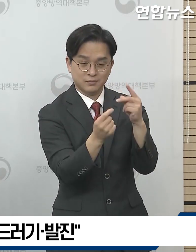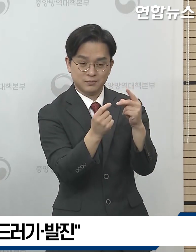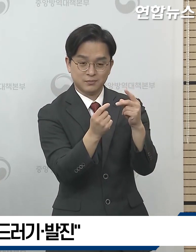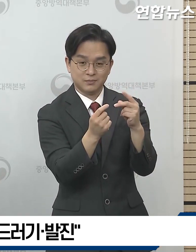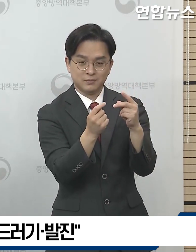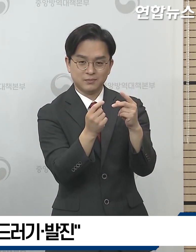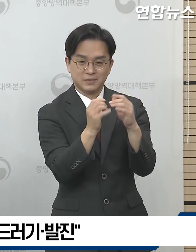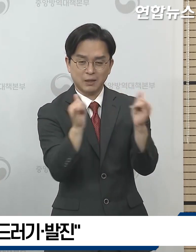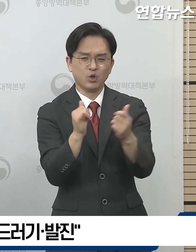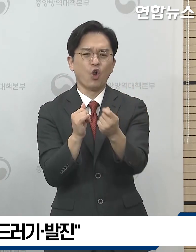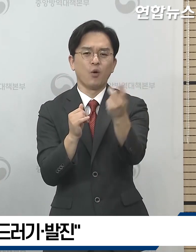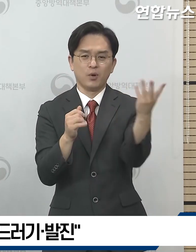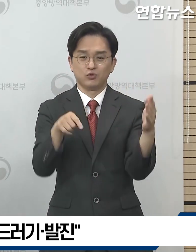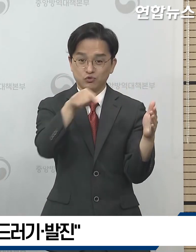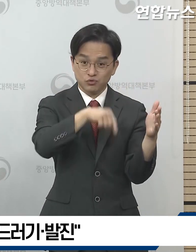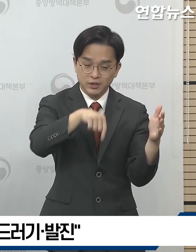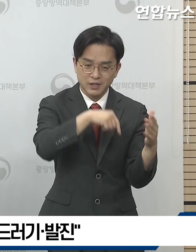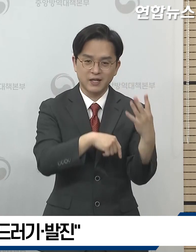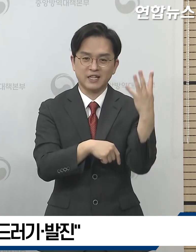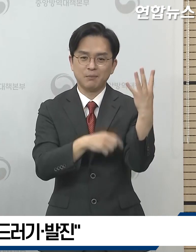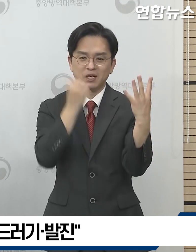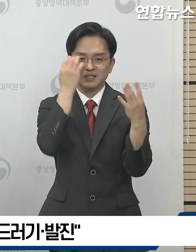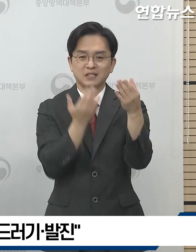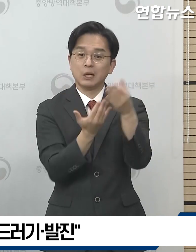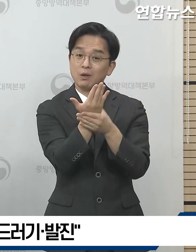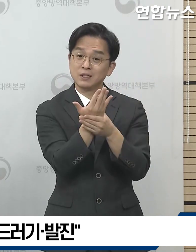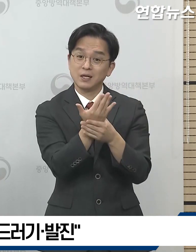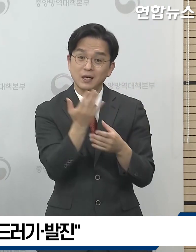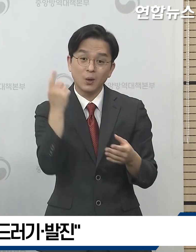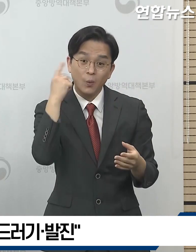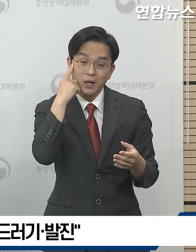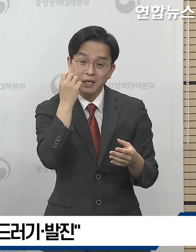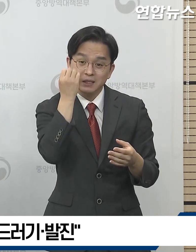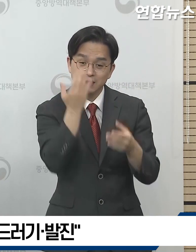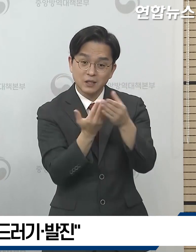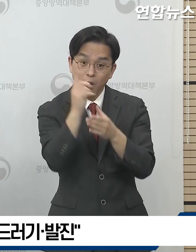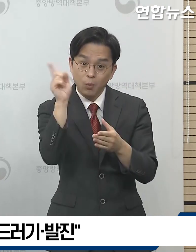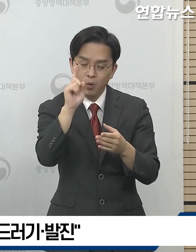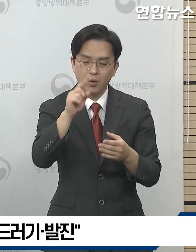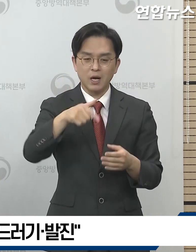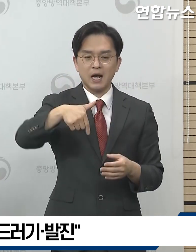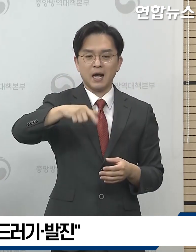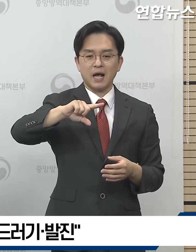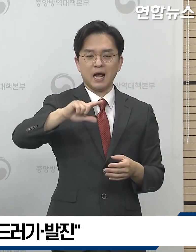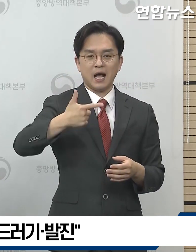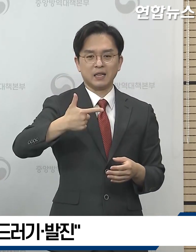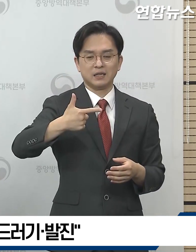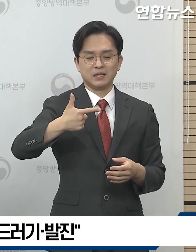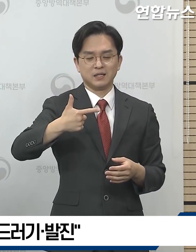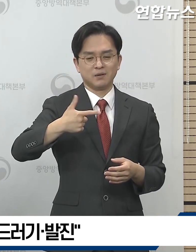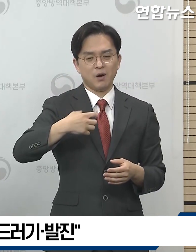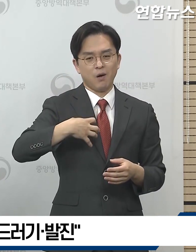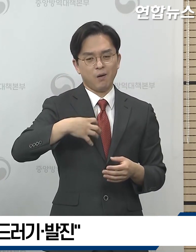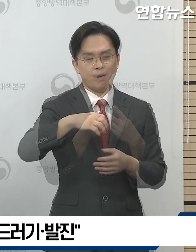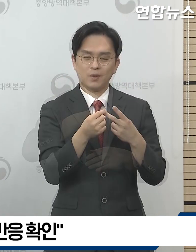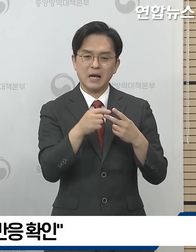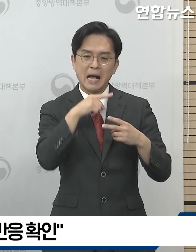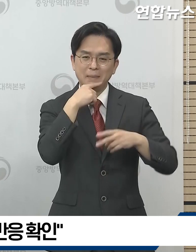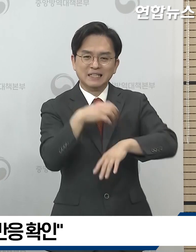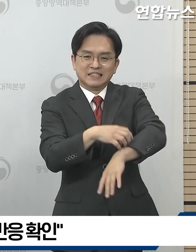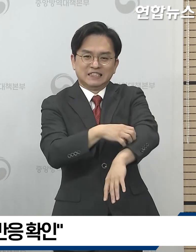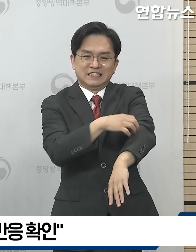간의 수치가 좀 상승한 것 그 다음에 피부에 두드러기가 생긴 것, 발진이 생긴 것,